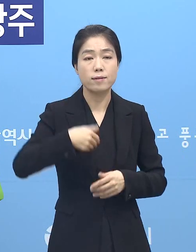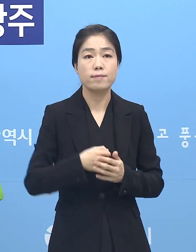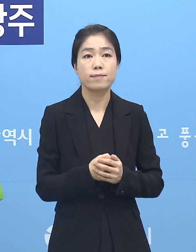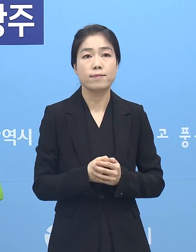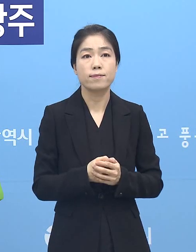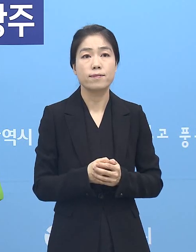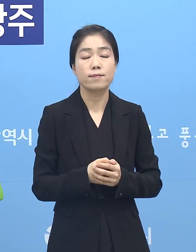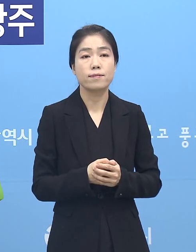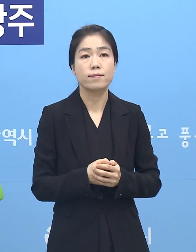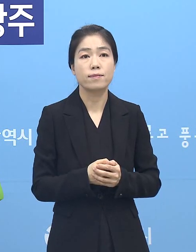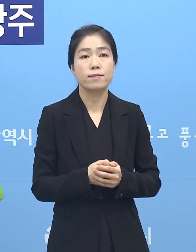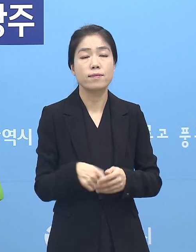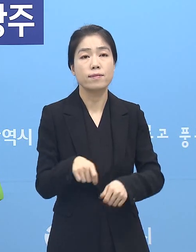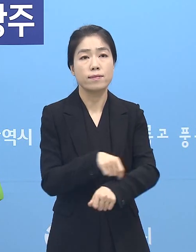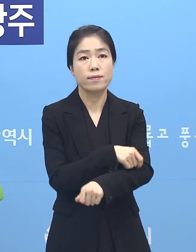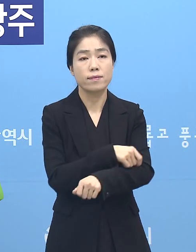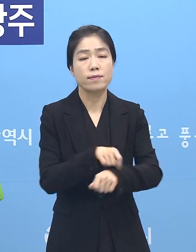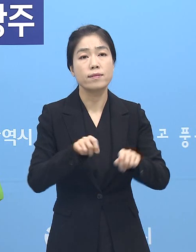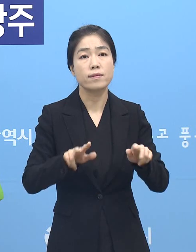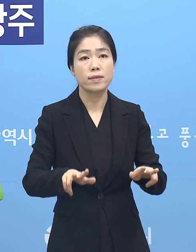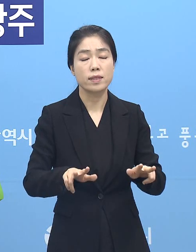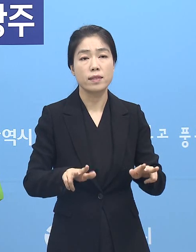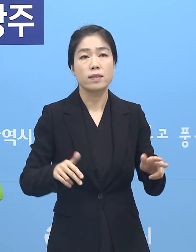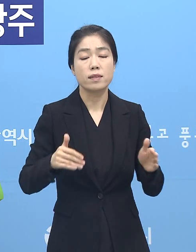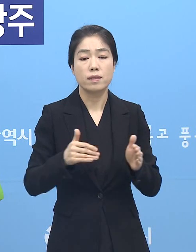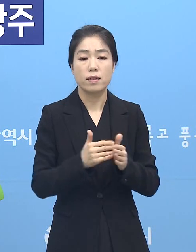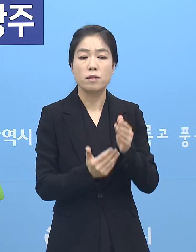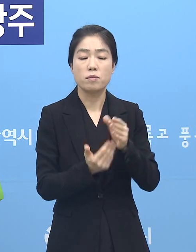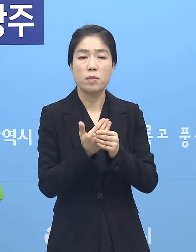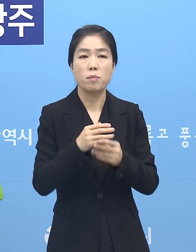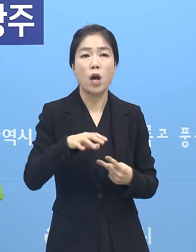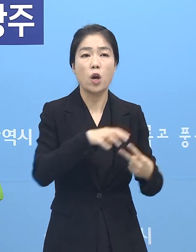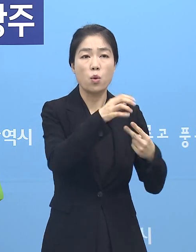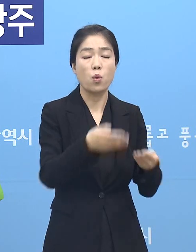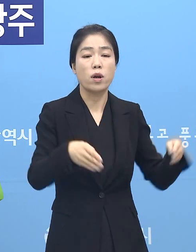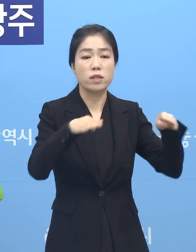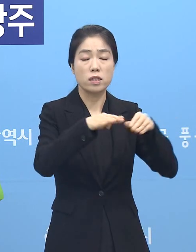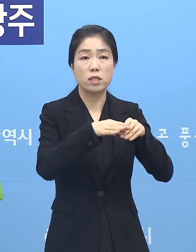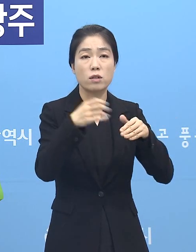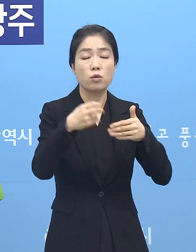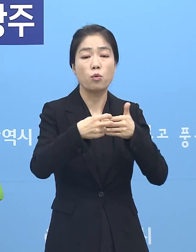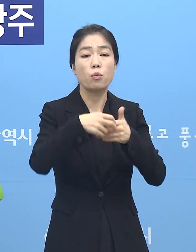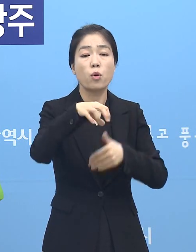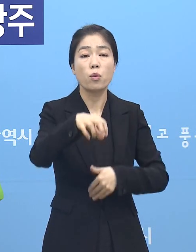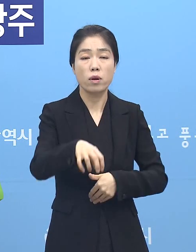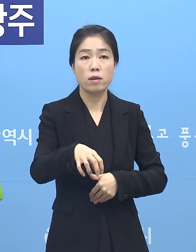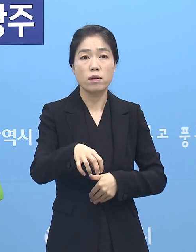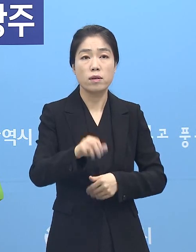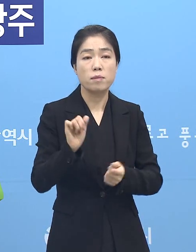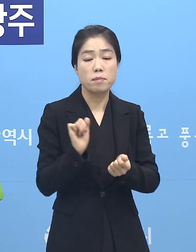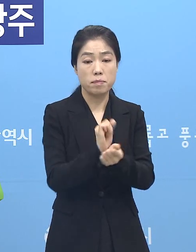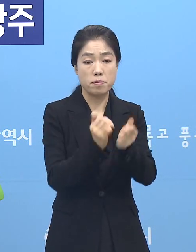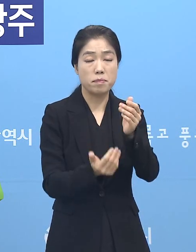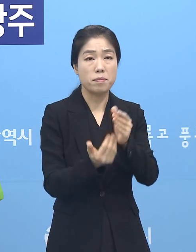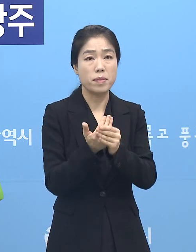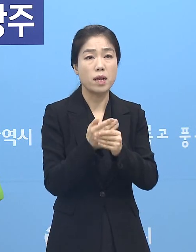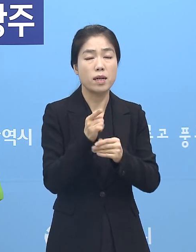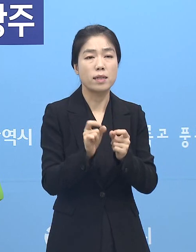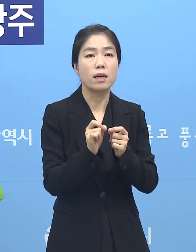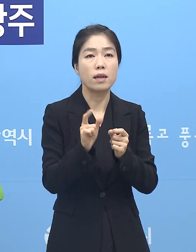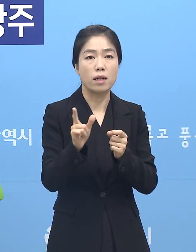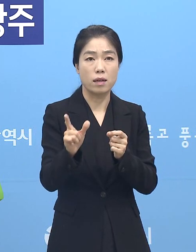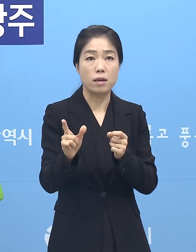지금 특히 지금까지 생기는 요양시설 또는 병원 안에 감염이 발생하는 것은